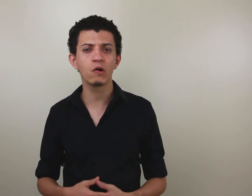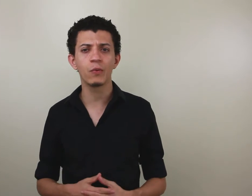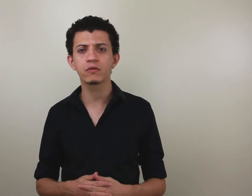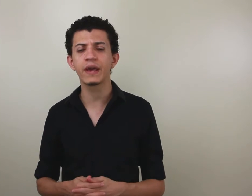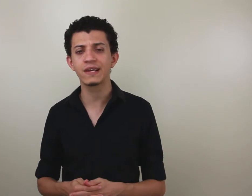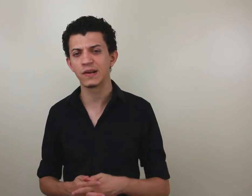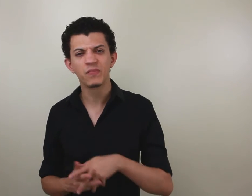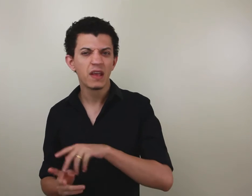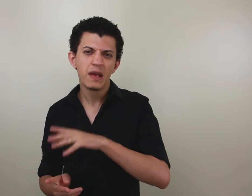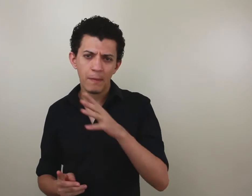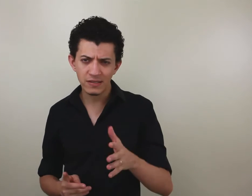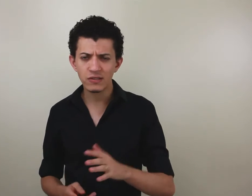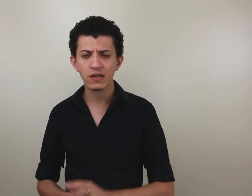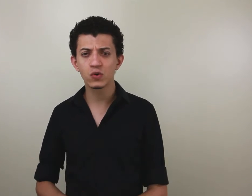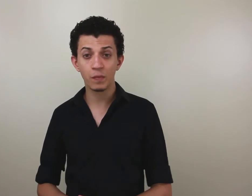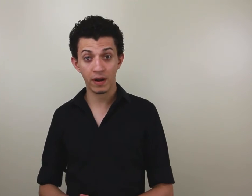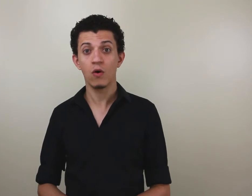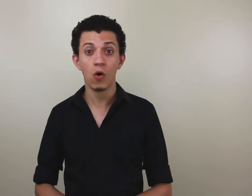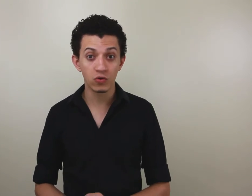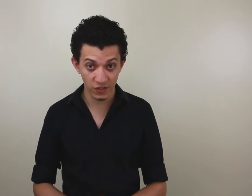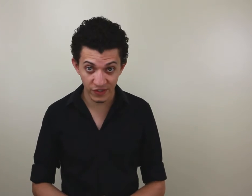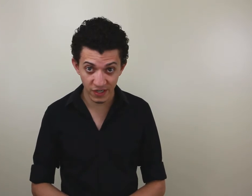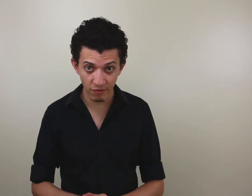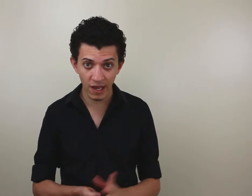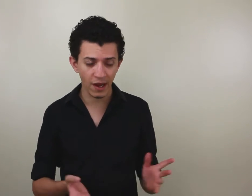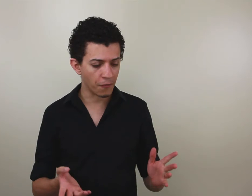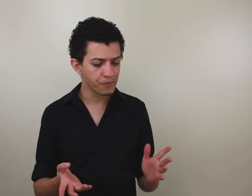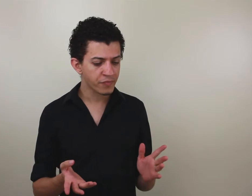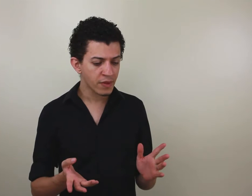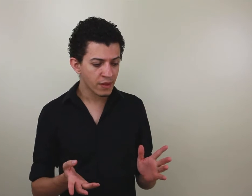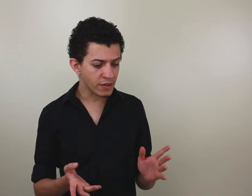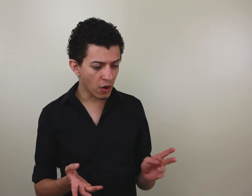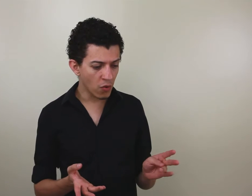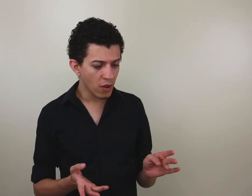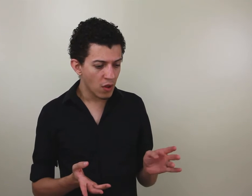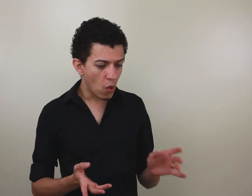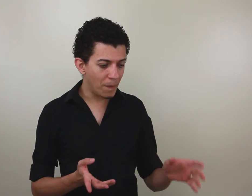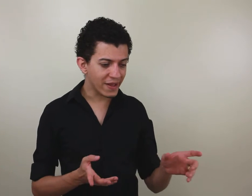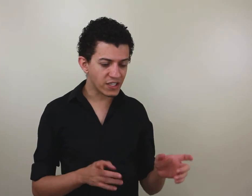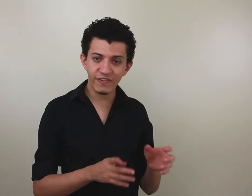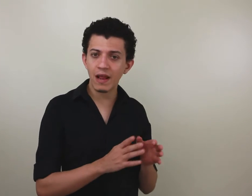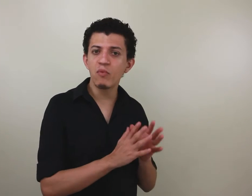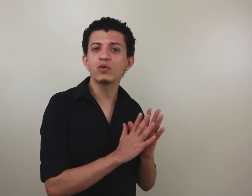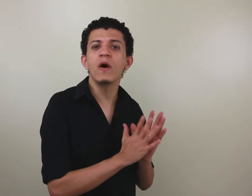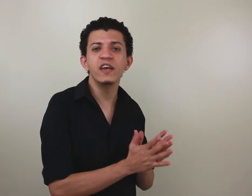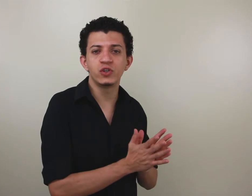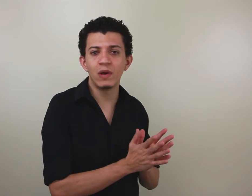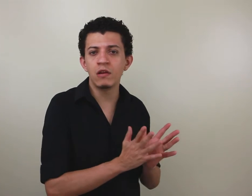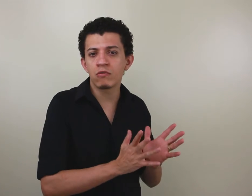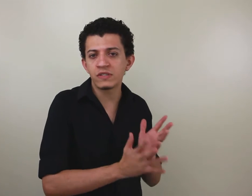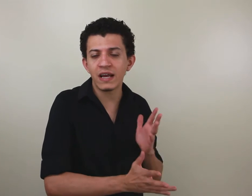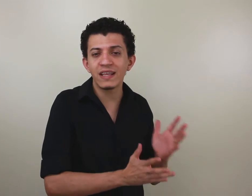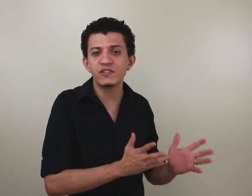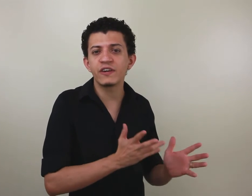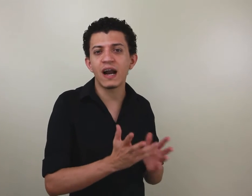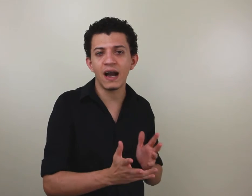língua portuguesa. Mas isso é assunto para outros vídeos aqui no canal. Então, o aplicativo é muito rígido, ele não consegue identificar